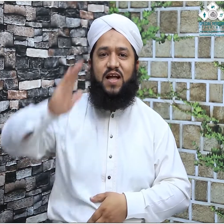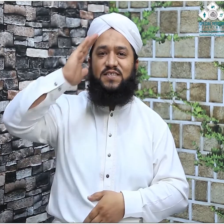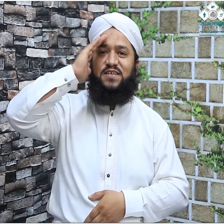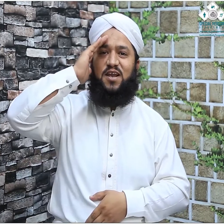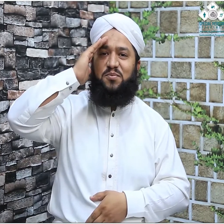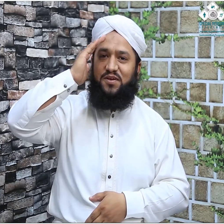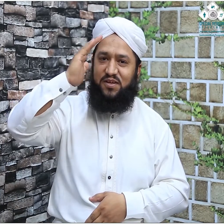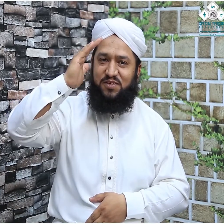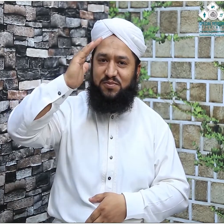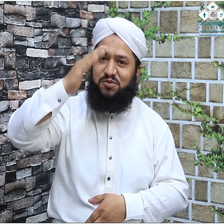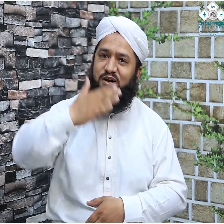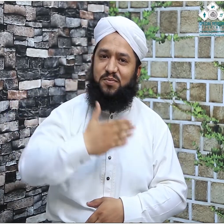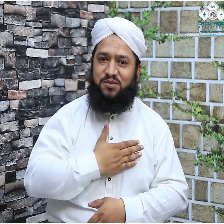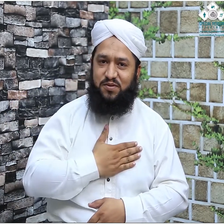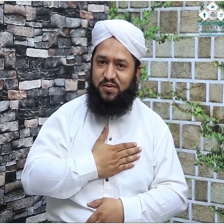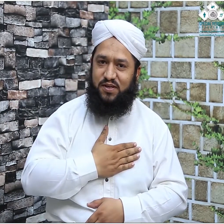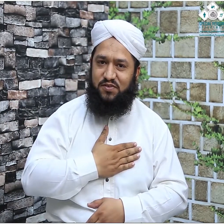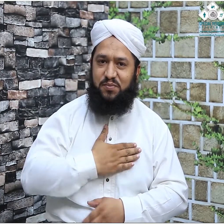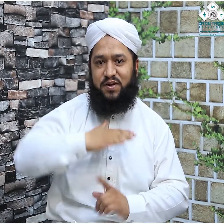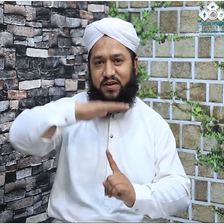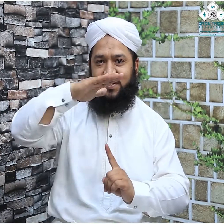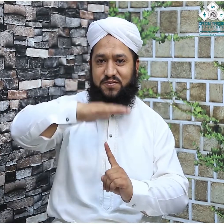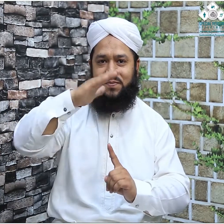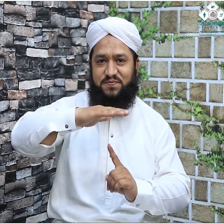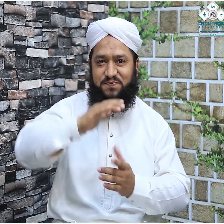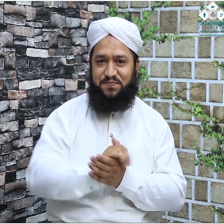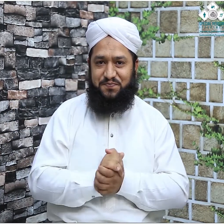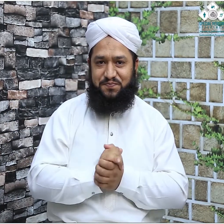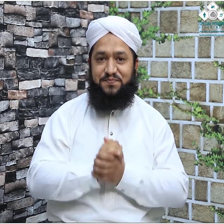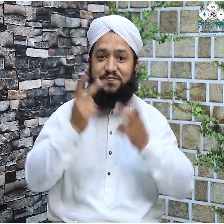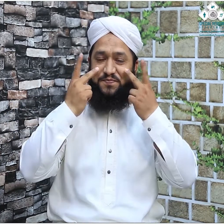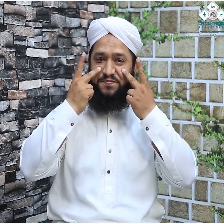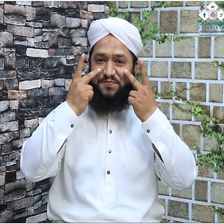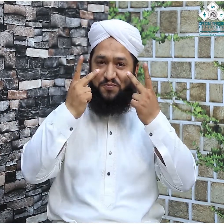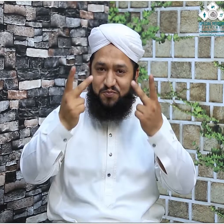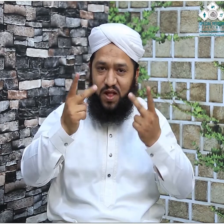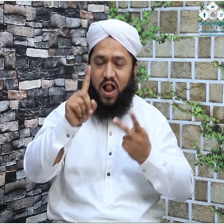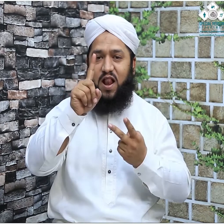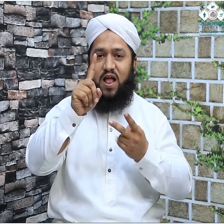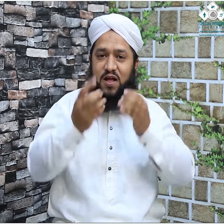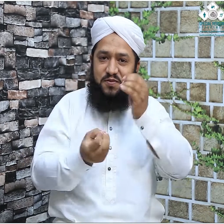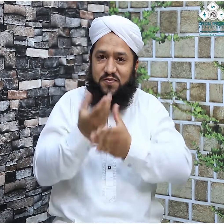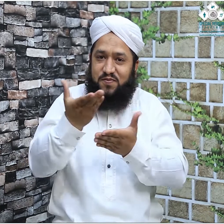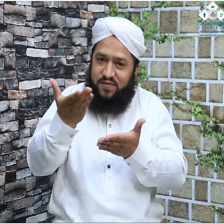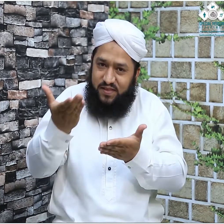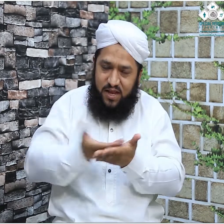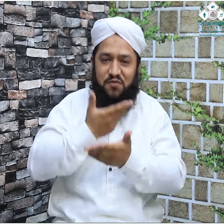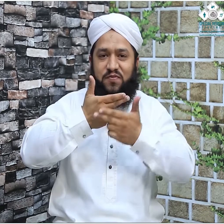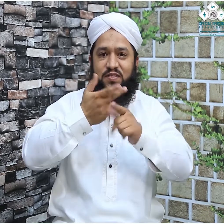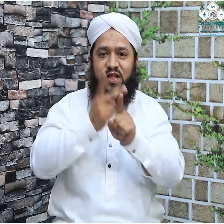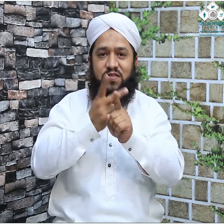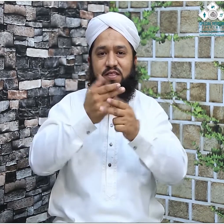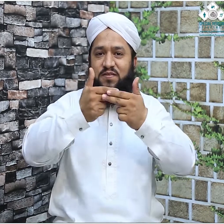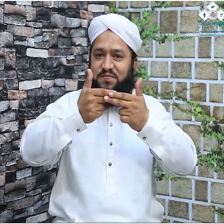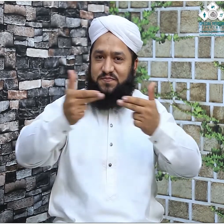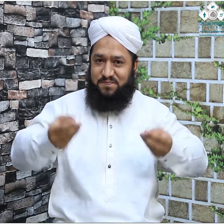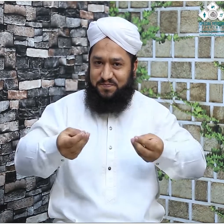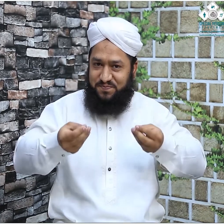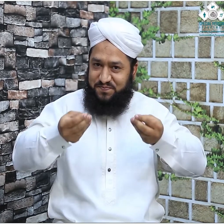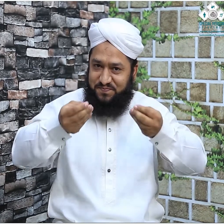السلام علیکم ورحمت اللہ وبرکاتہ ناظرین ایک اور نیا اپیسوڈ ایک اور نیا پرگرام ویب سیریز لے